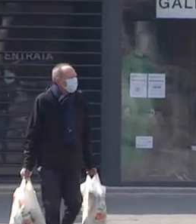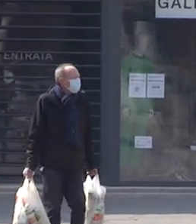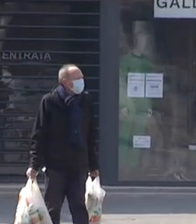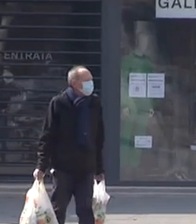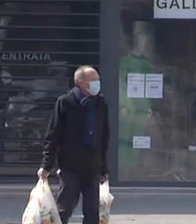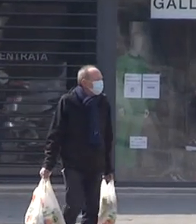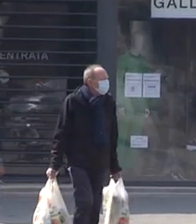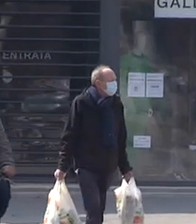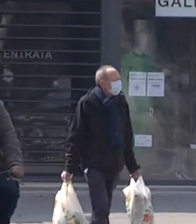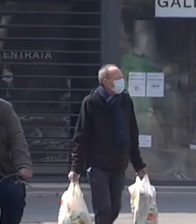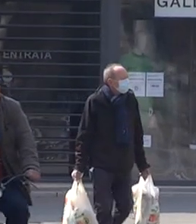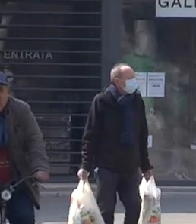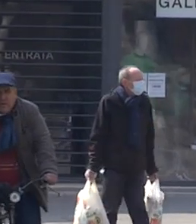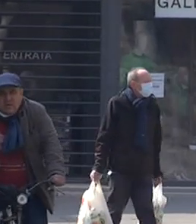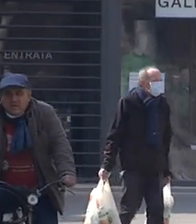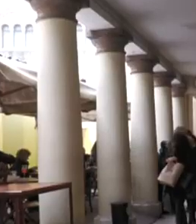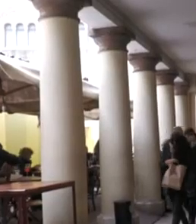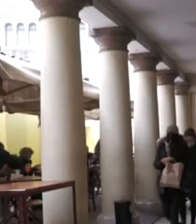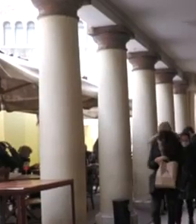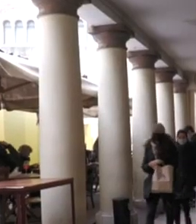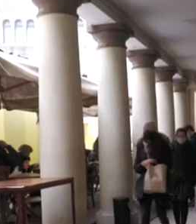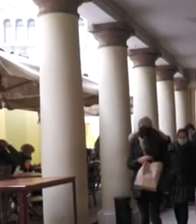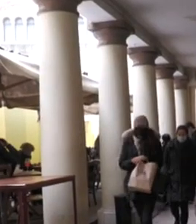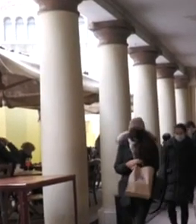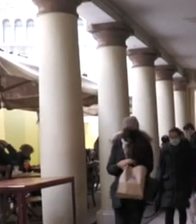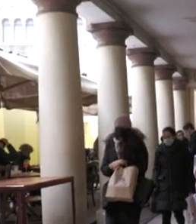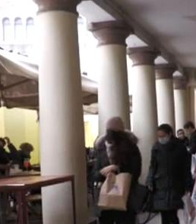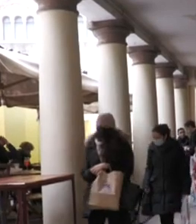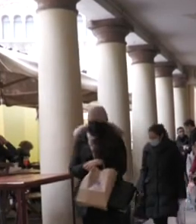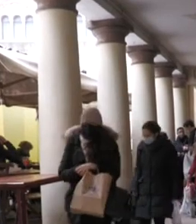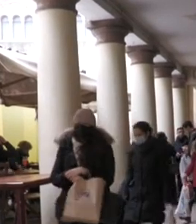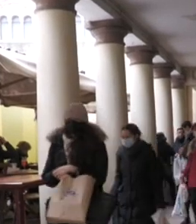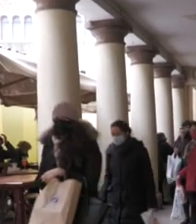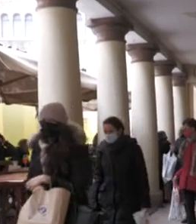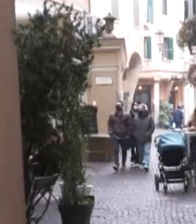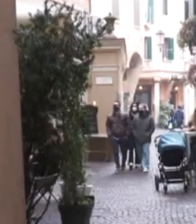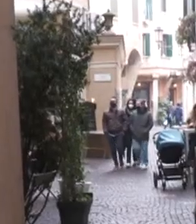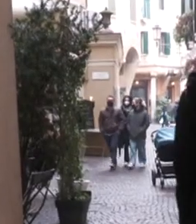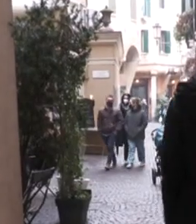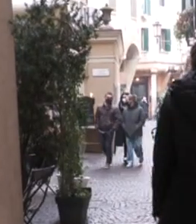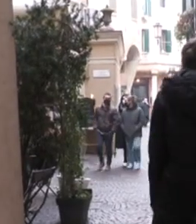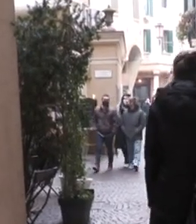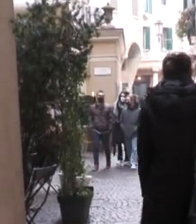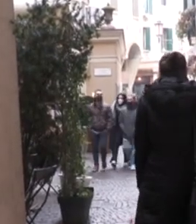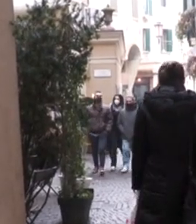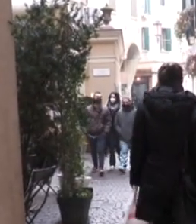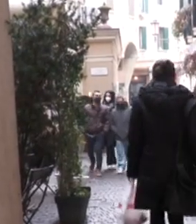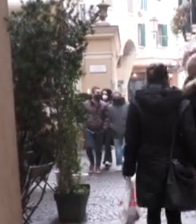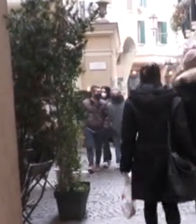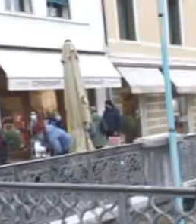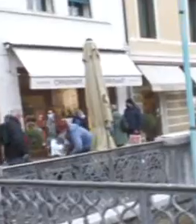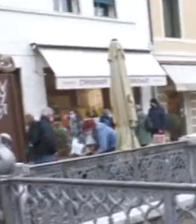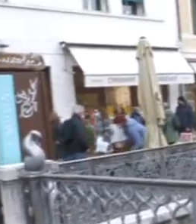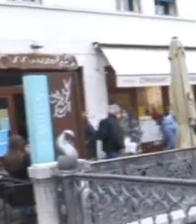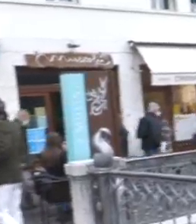reintrodurre le altre fasce, c'è la possibilità di farlo. Sul modello dei 21 parametri il governatore è chiaro, diventa giorno dopo giorno